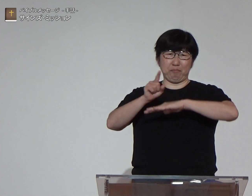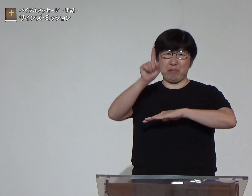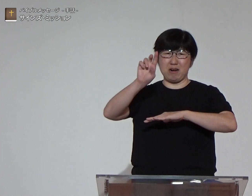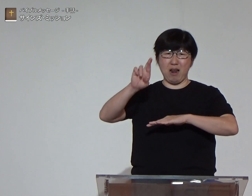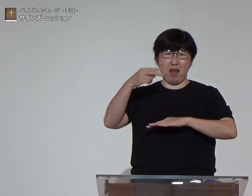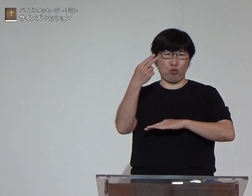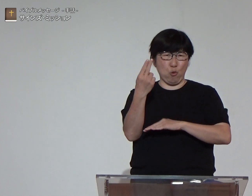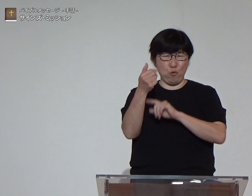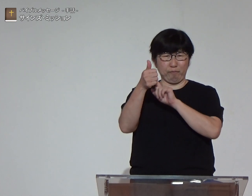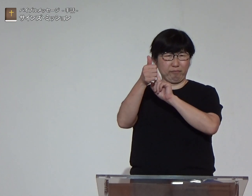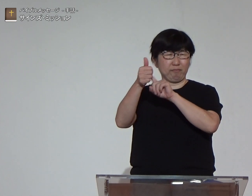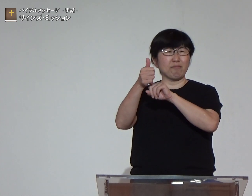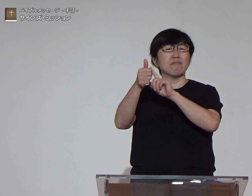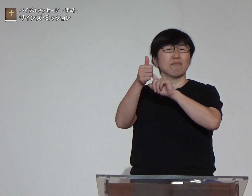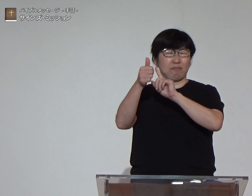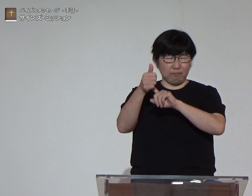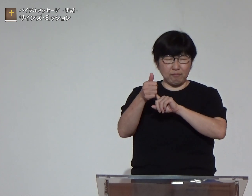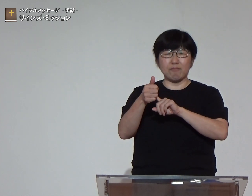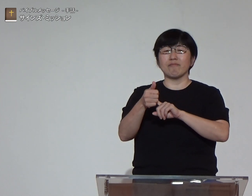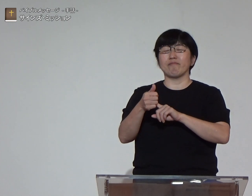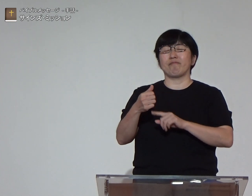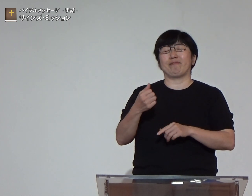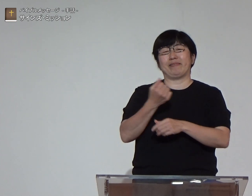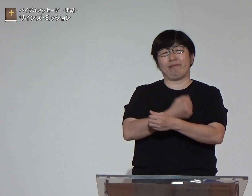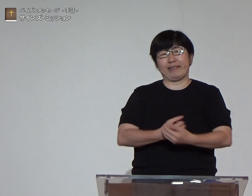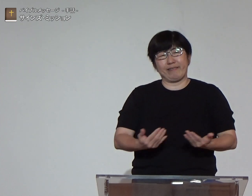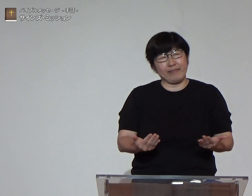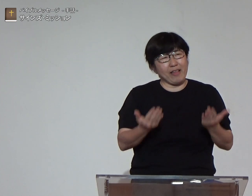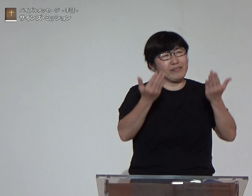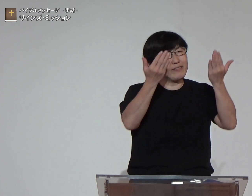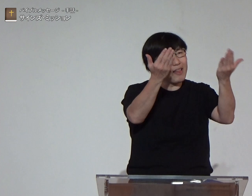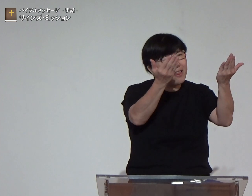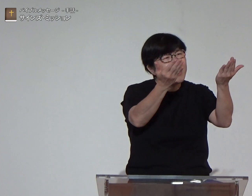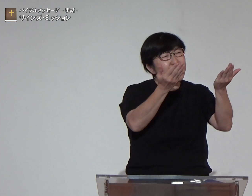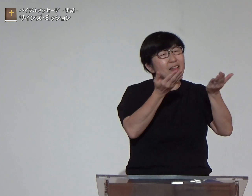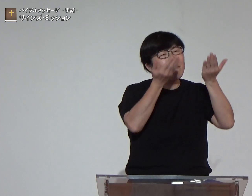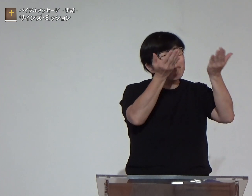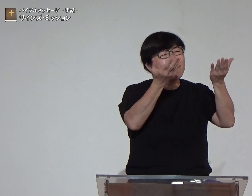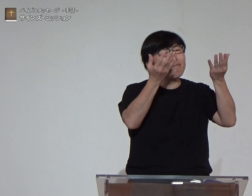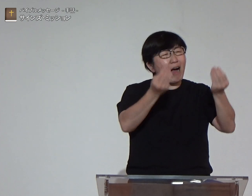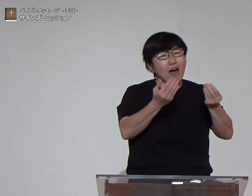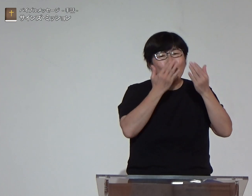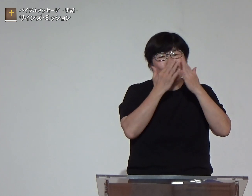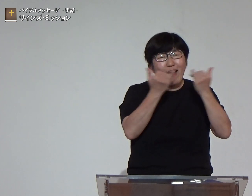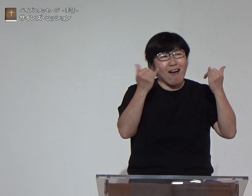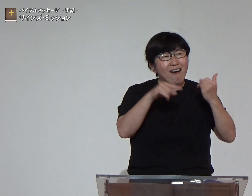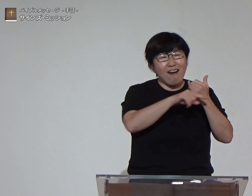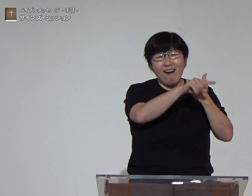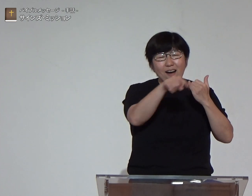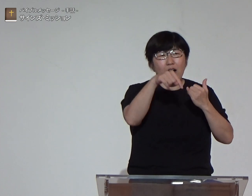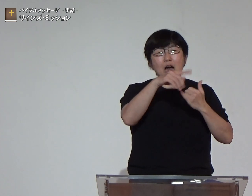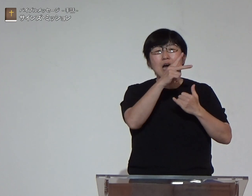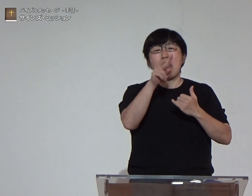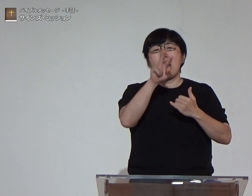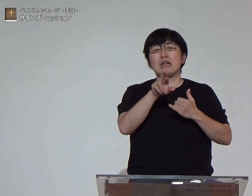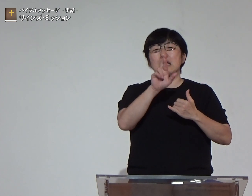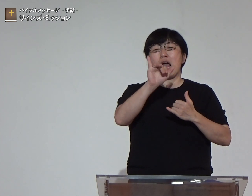ローマの総督ピラトという人がいましたユデア人は生贄を